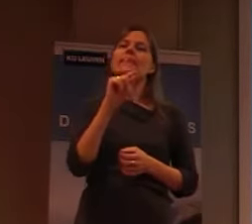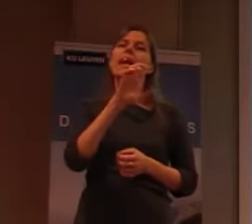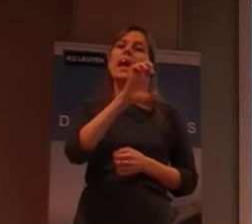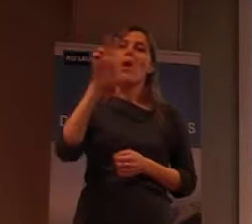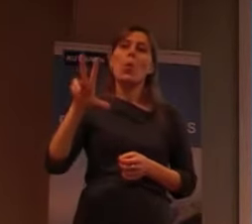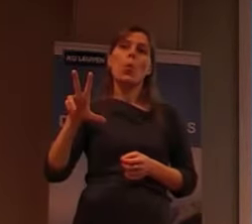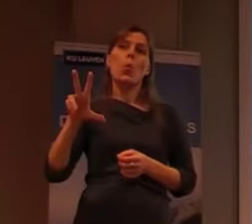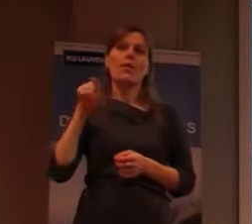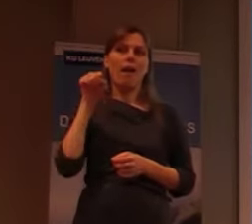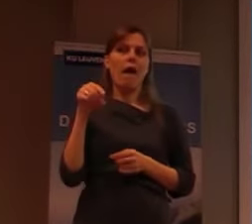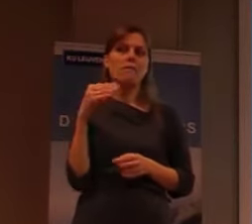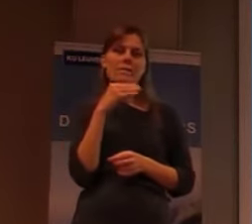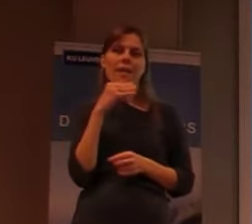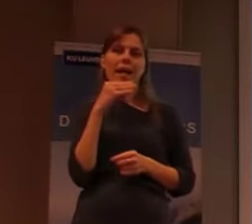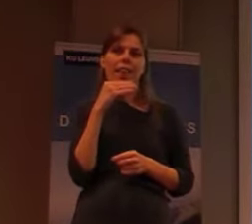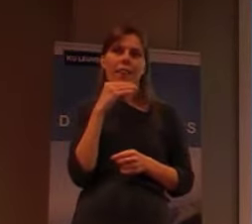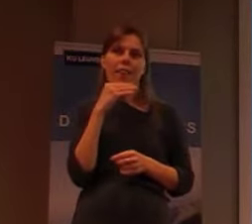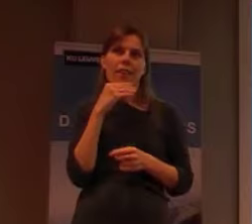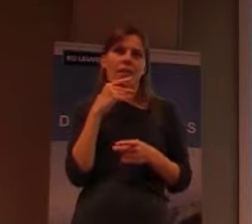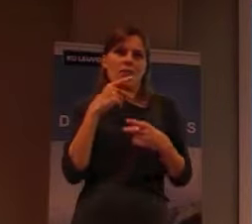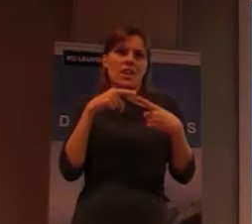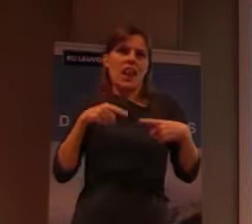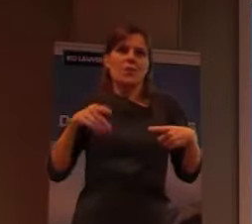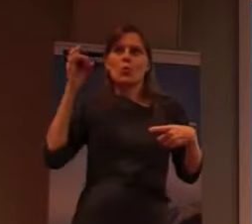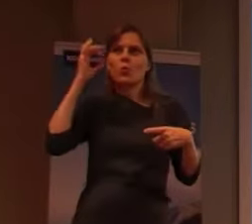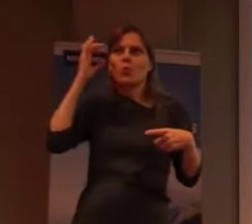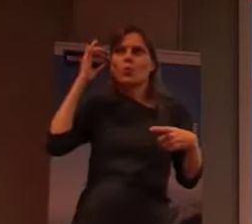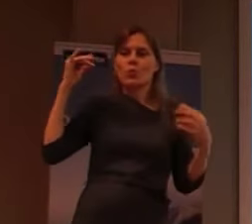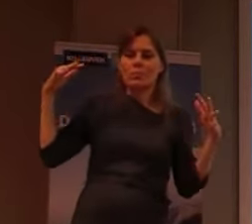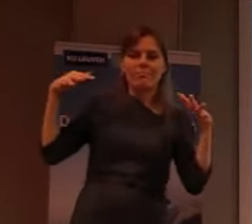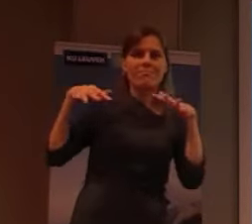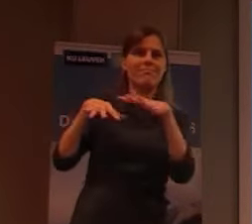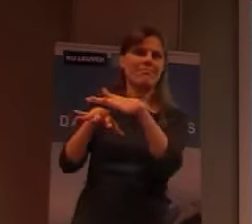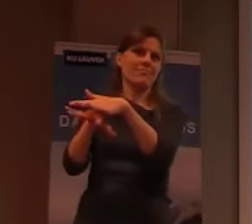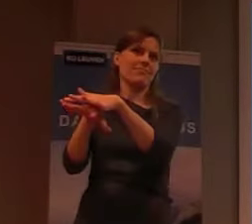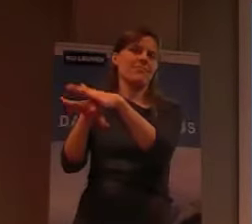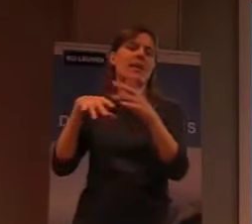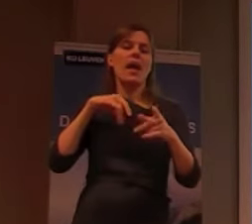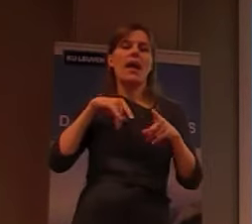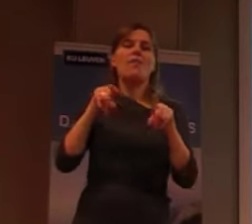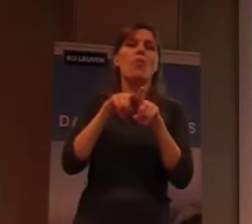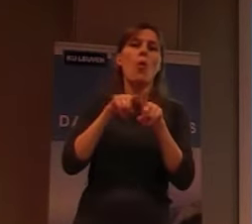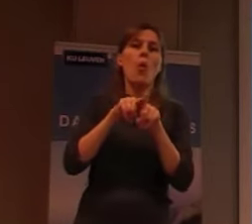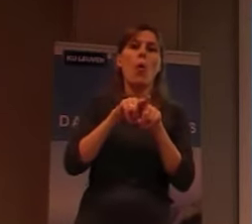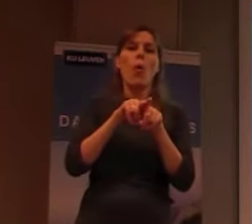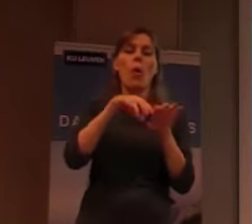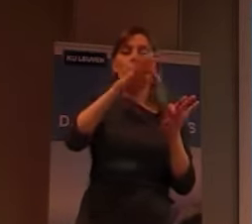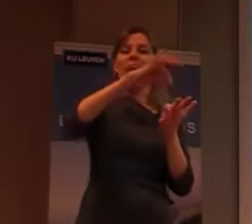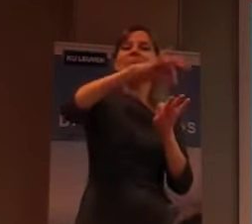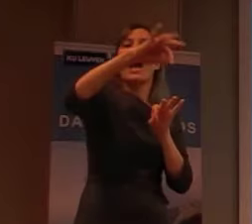multicultureel, zou je kunnen zeggen. Er werd eigenlijk, heel veel geïnvesteerd, er werden plantages aangelegd, vooral